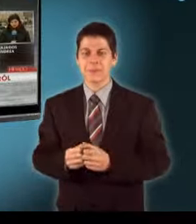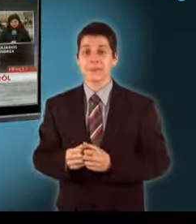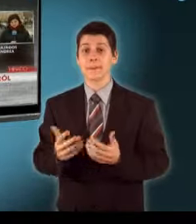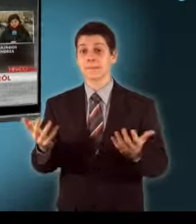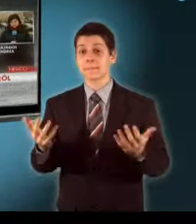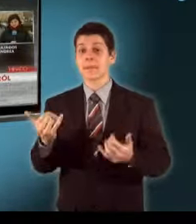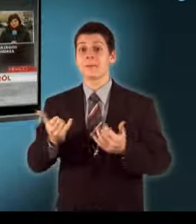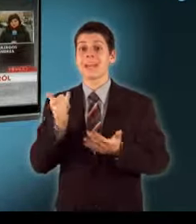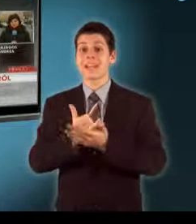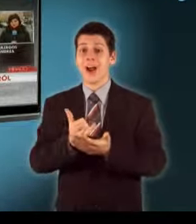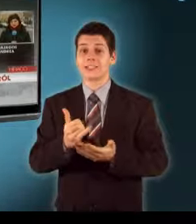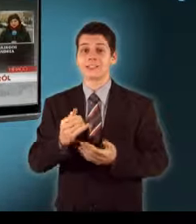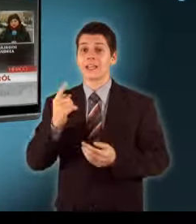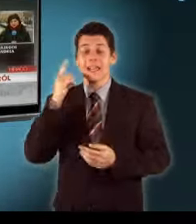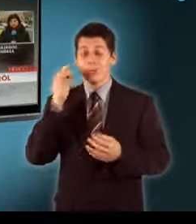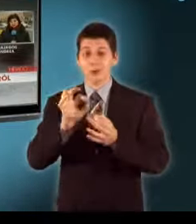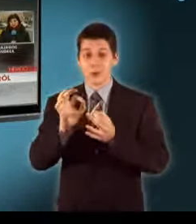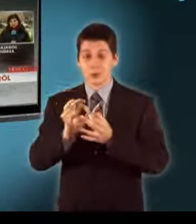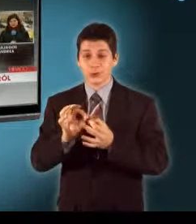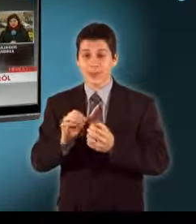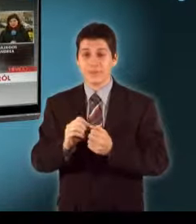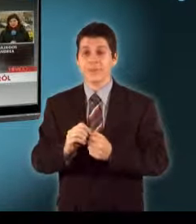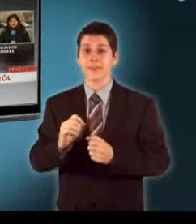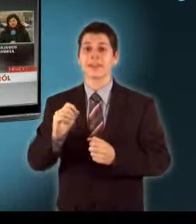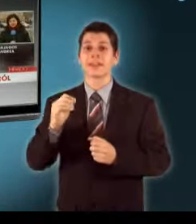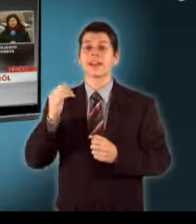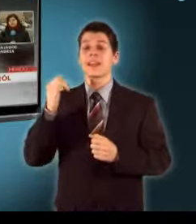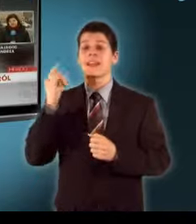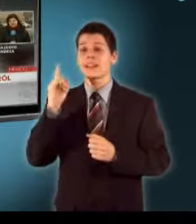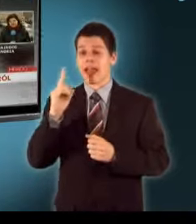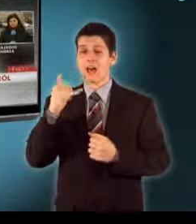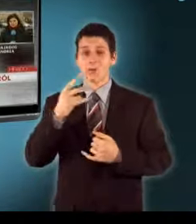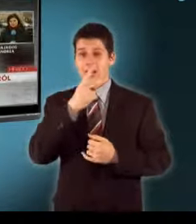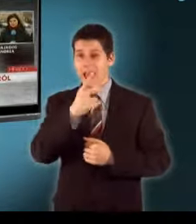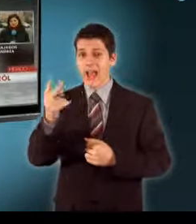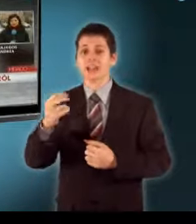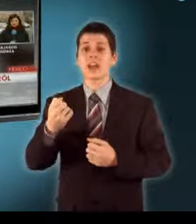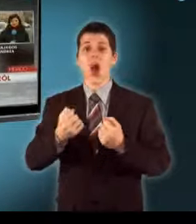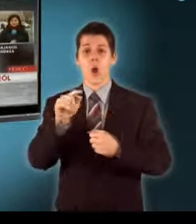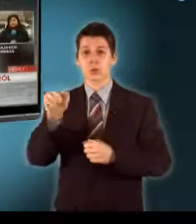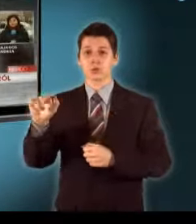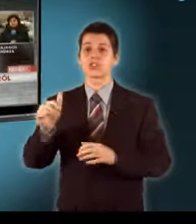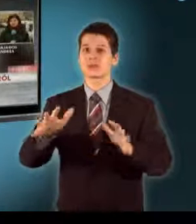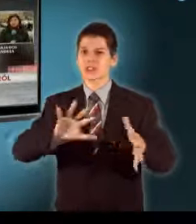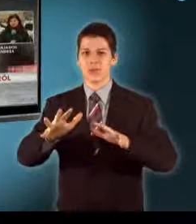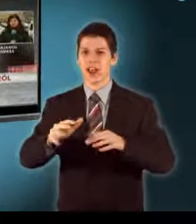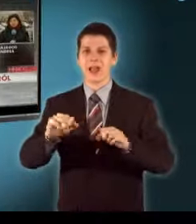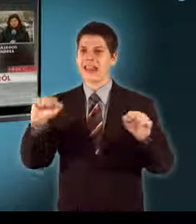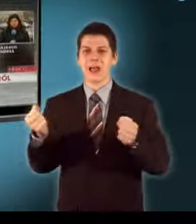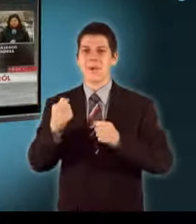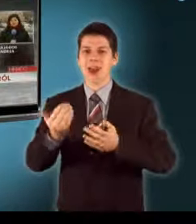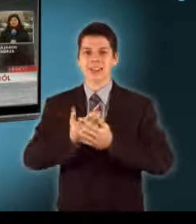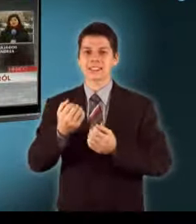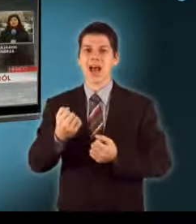Hát, hogy végülis mi az igazság Ezt még mi is keresjük De egyelőre én azt tapasztaltam, hogy az autósok is bizonytalanok Nem nagyon